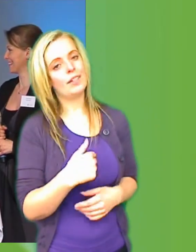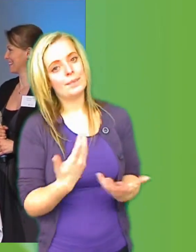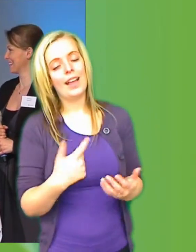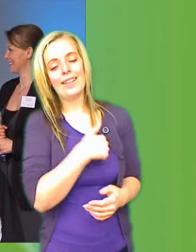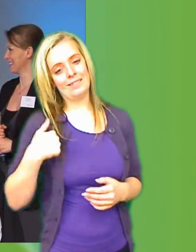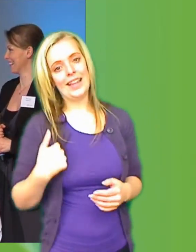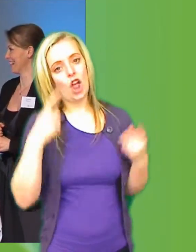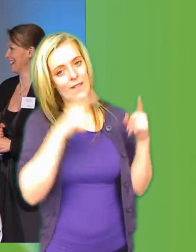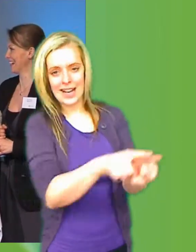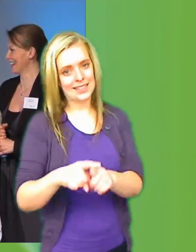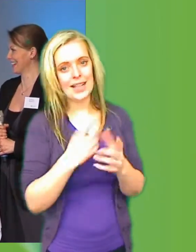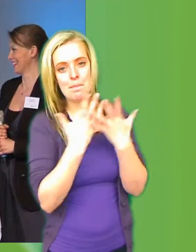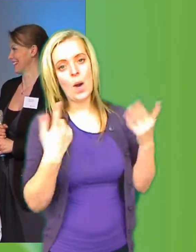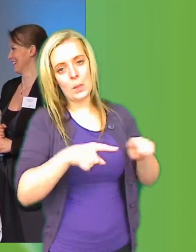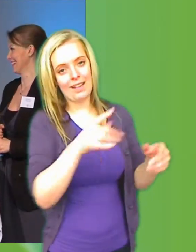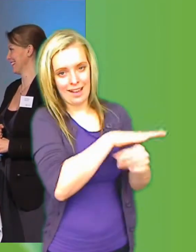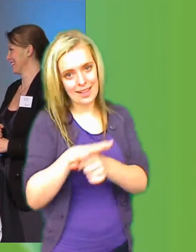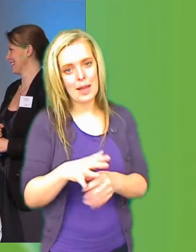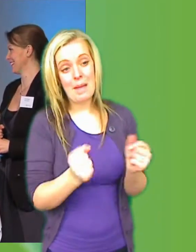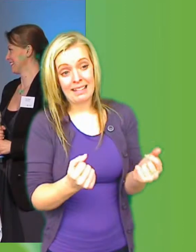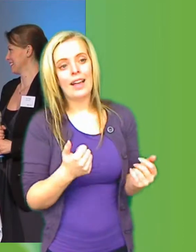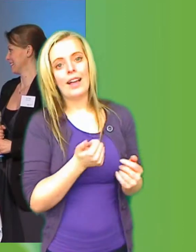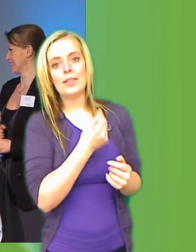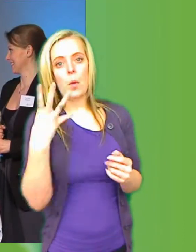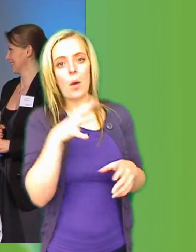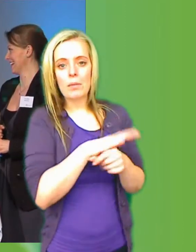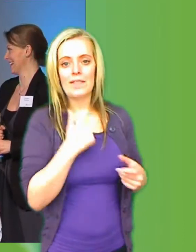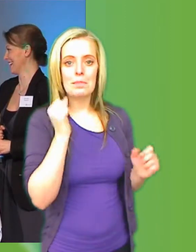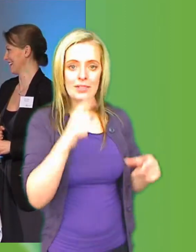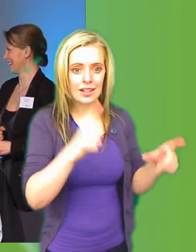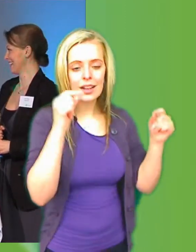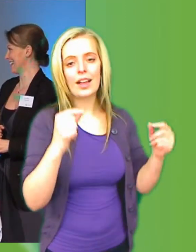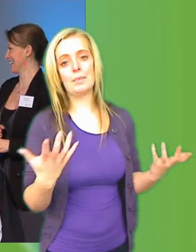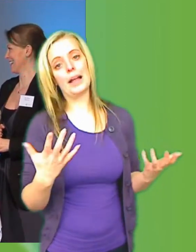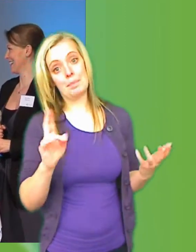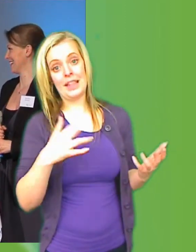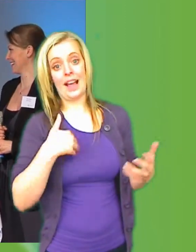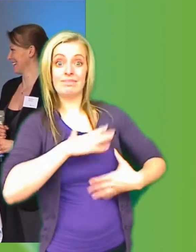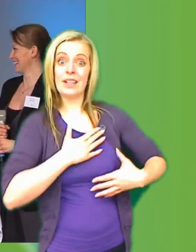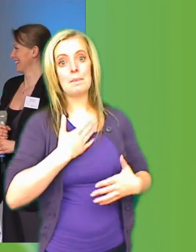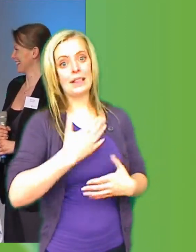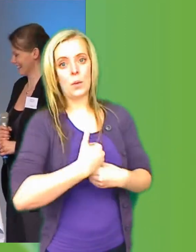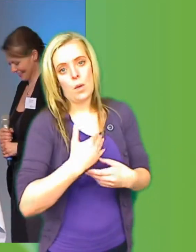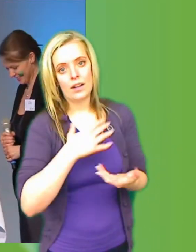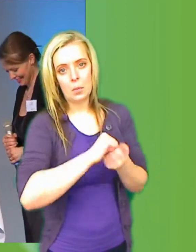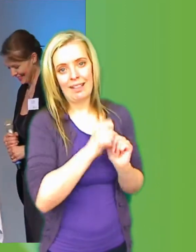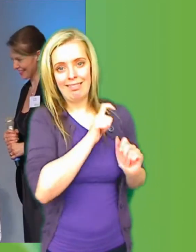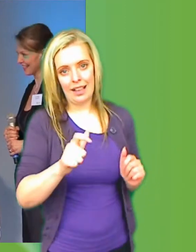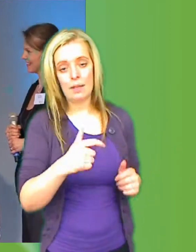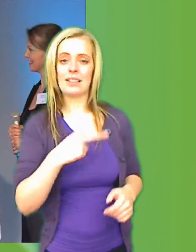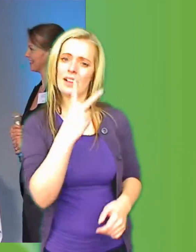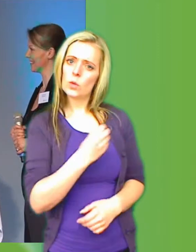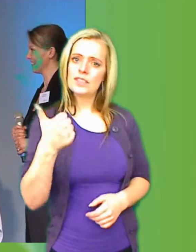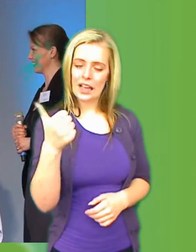försöker hitta allt som vi inte är överens om. Det är ju politikerns roll. Men när jag kom in i riksdagen 2006 så kan jag säga att det var